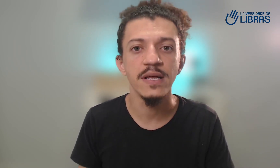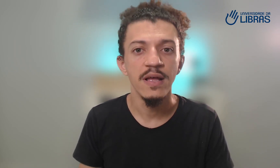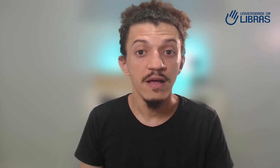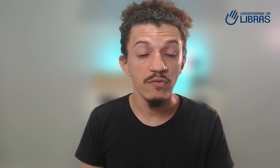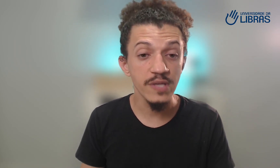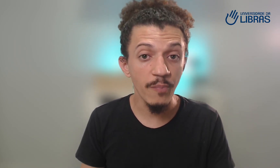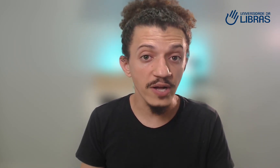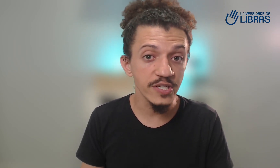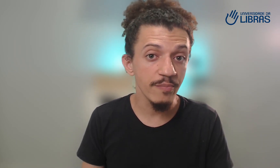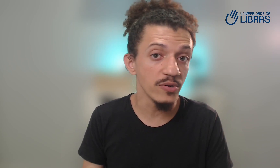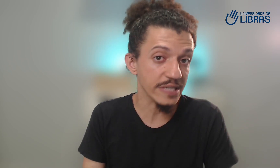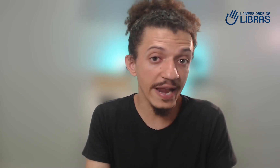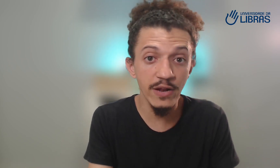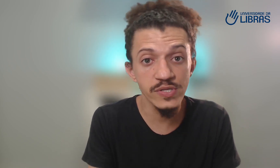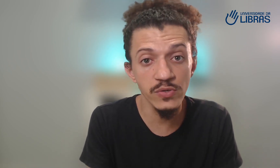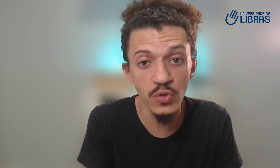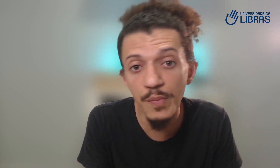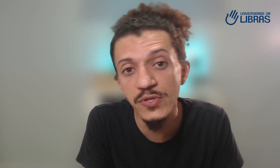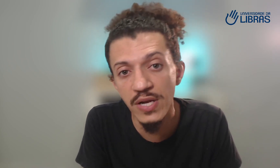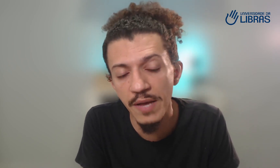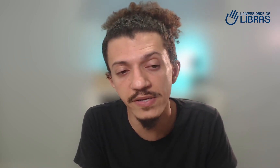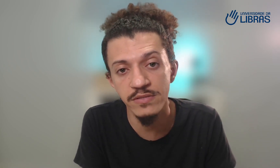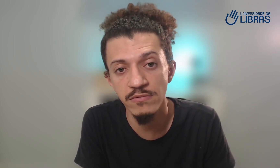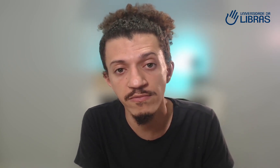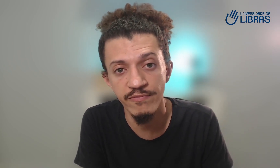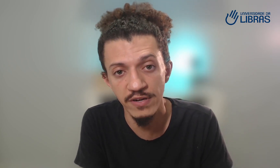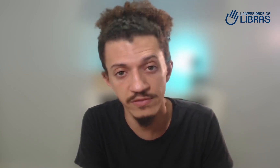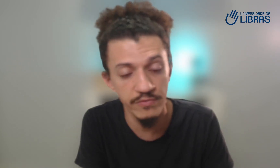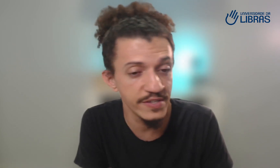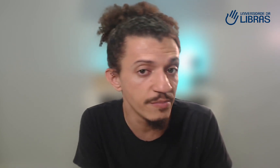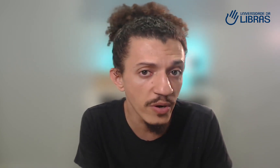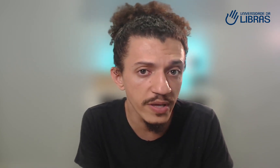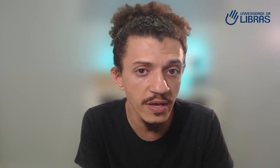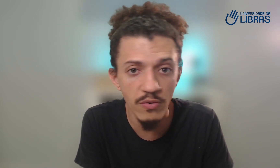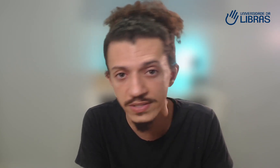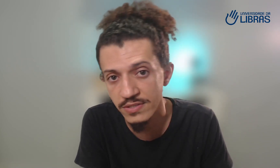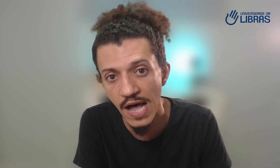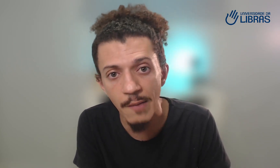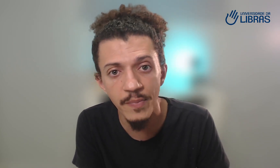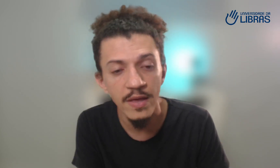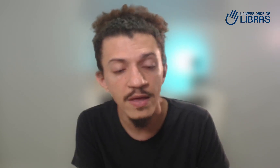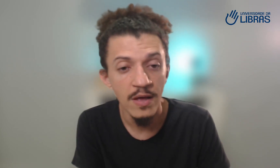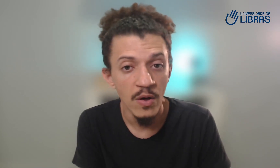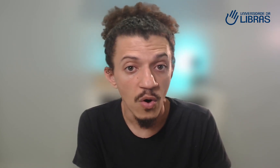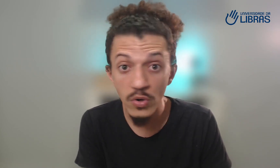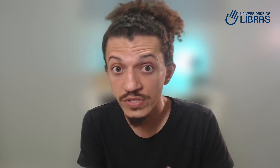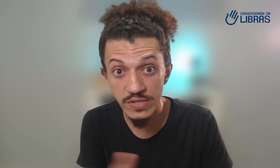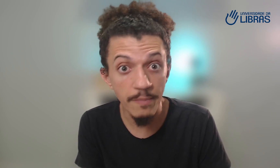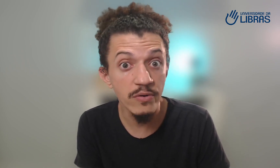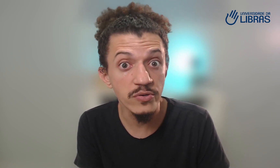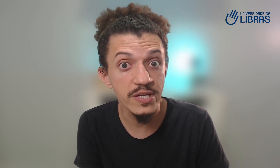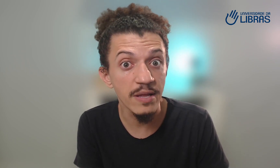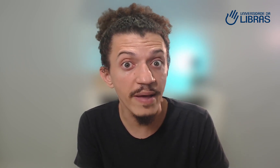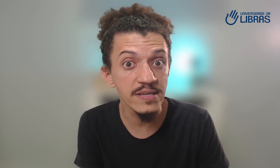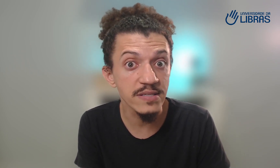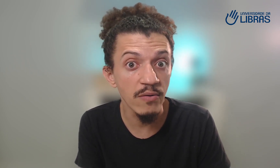você pode buscar aí nos seus grupos de Libras no Facebook no WhatsApp ou seus amigos que também estão